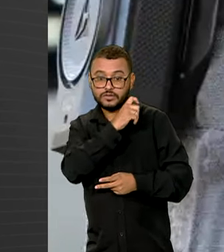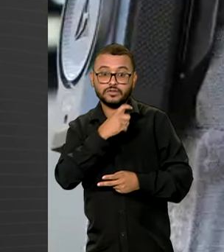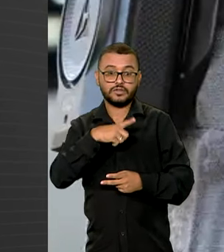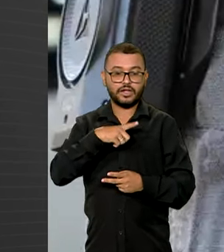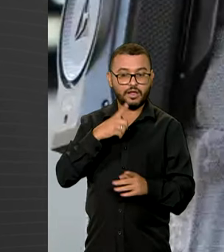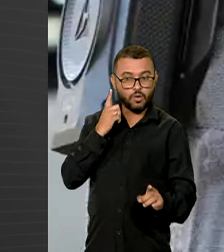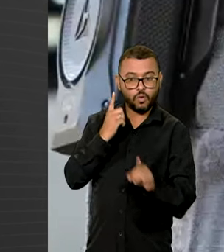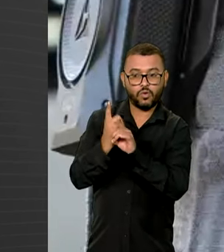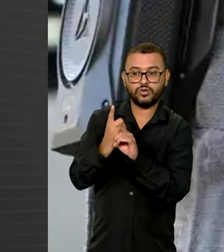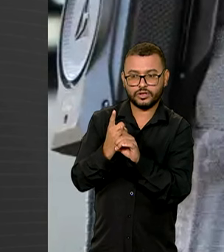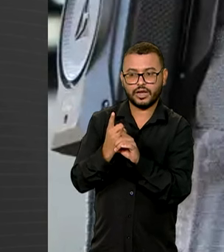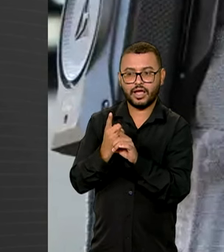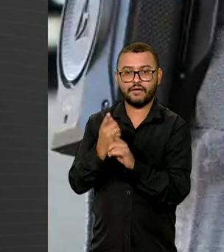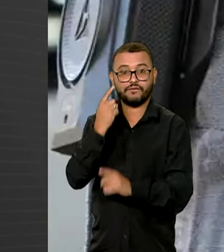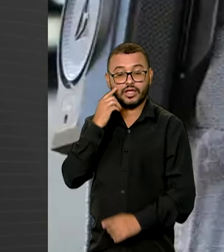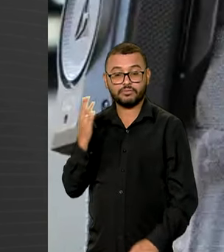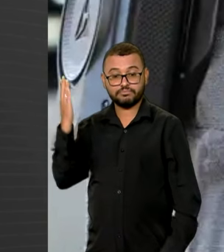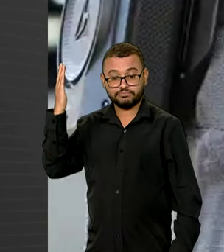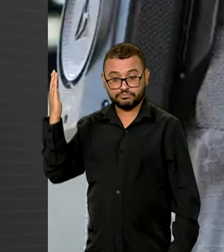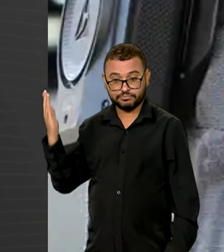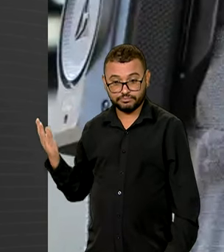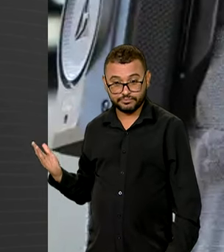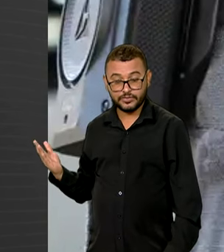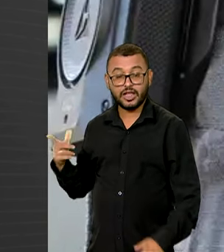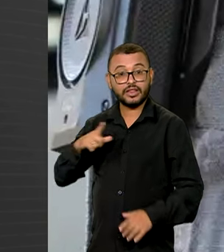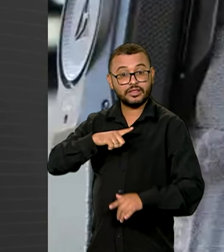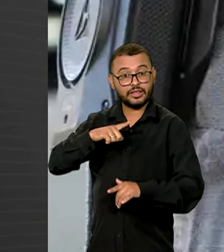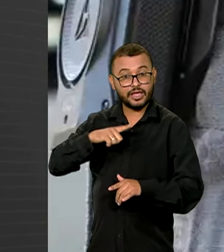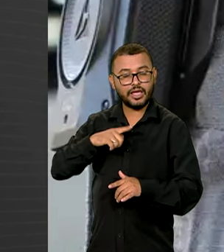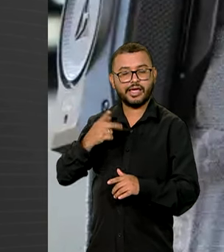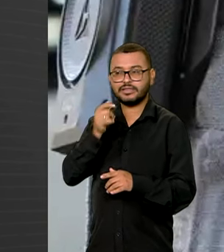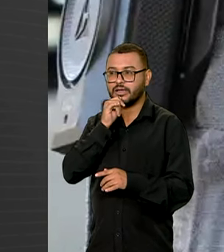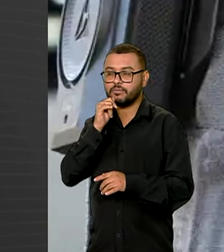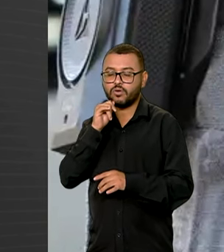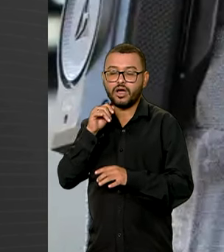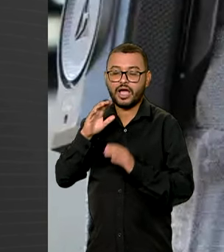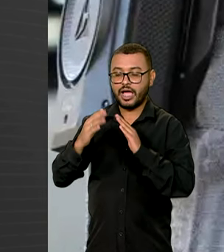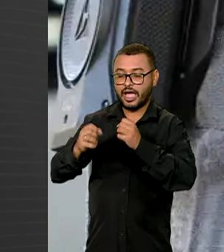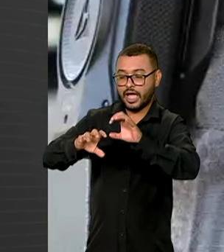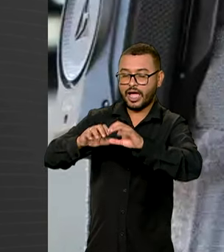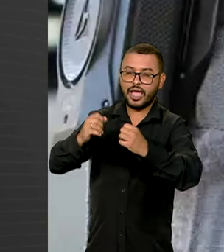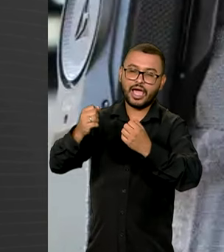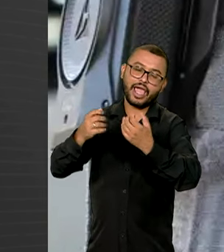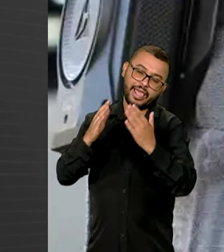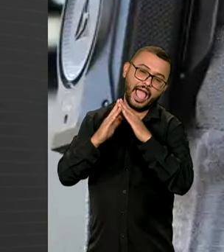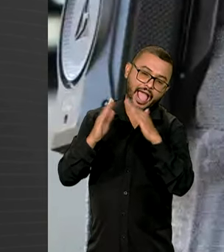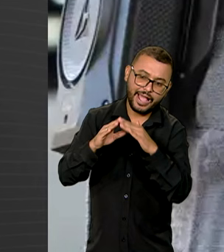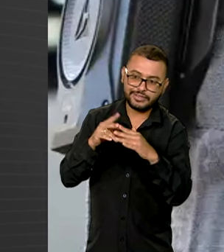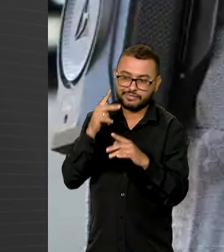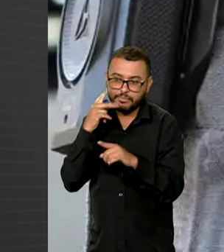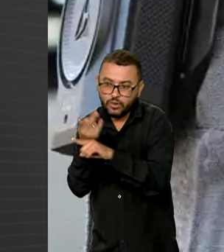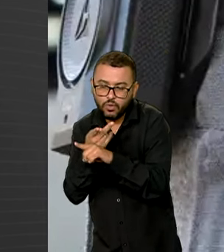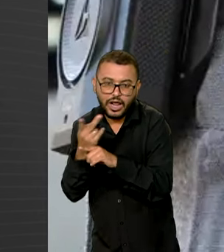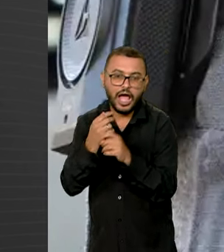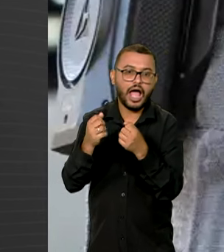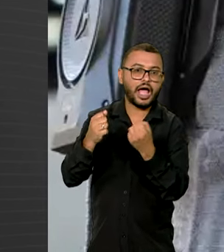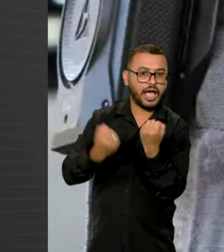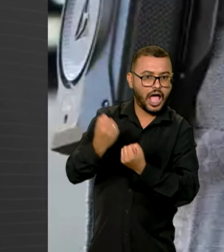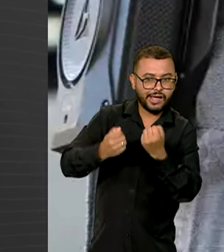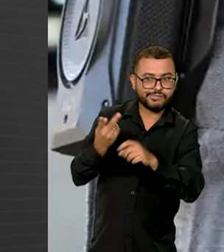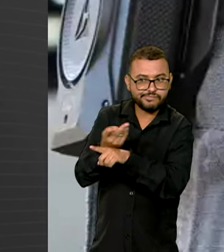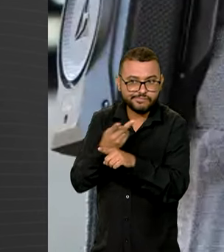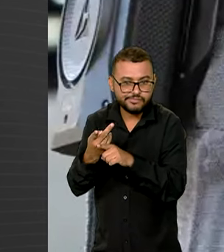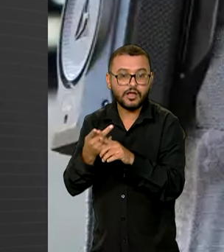identificação e checagem de bens, durante buscas pessoais em veículos ou domicílios, nas perícias externas